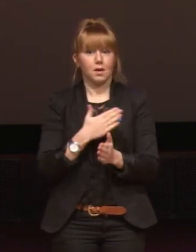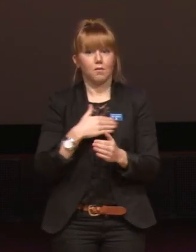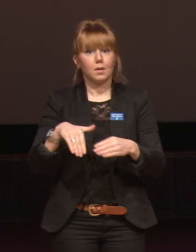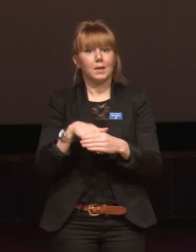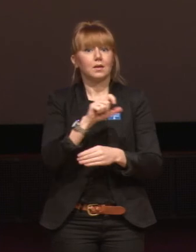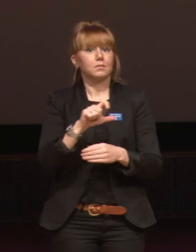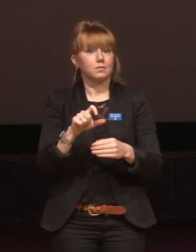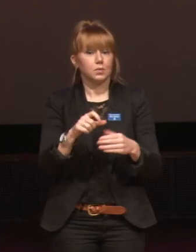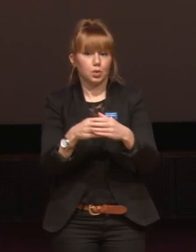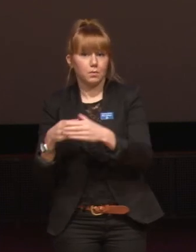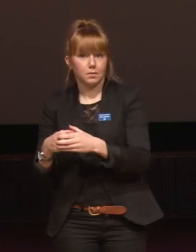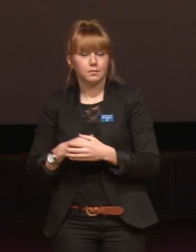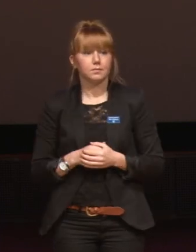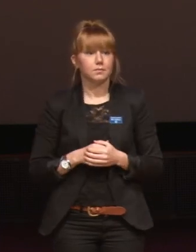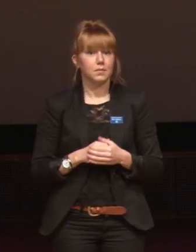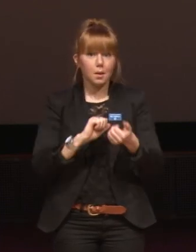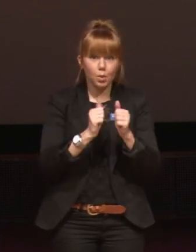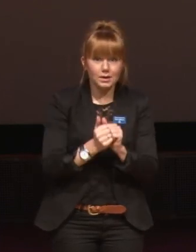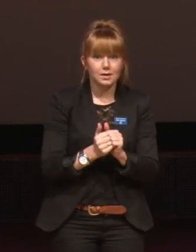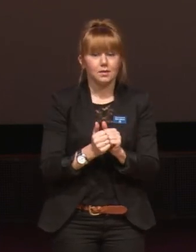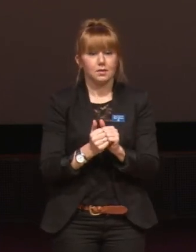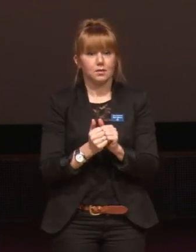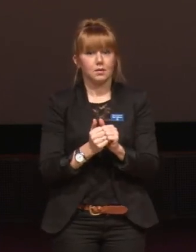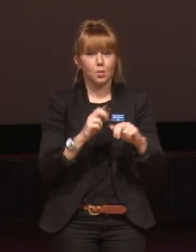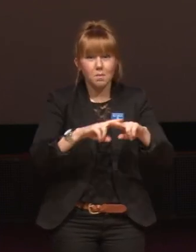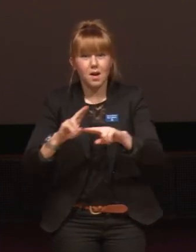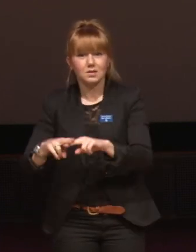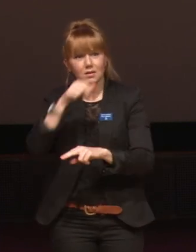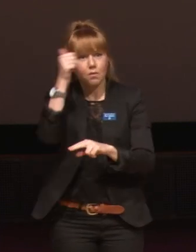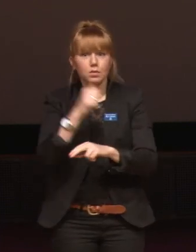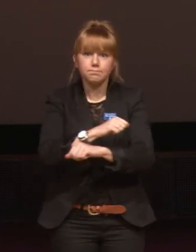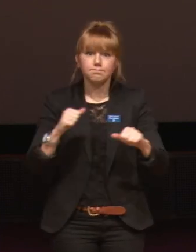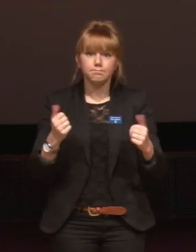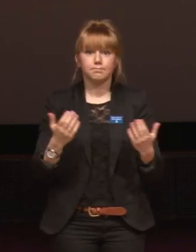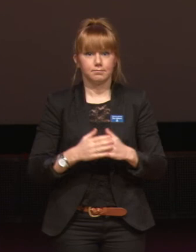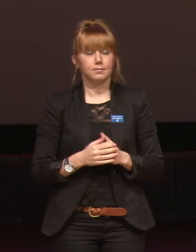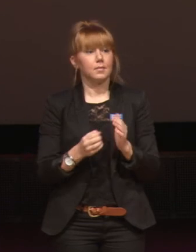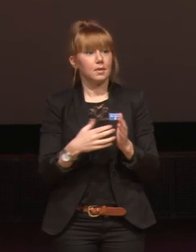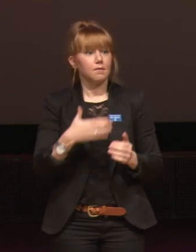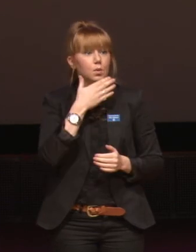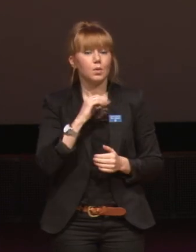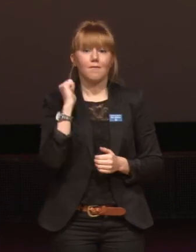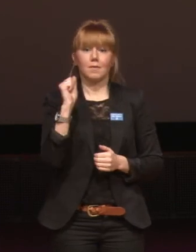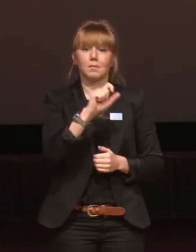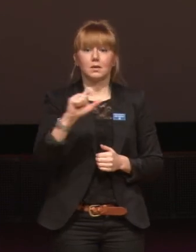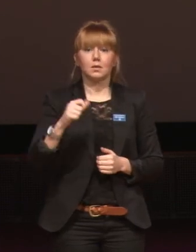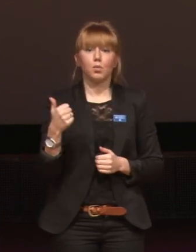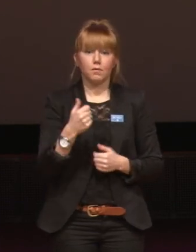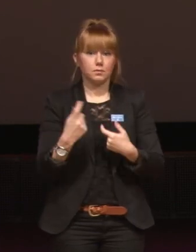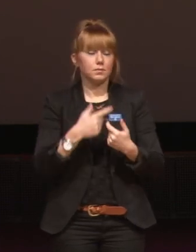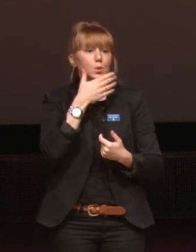medlemsgrupper. För politik och dess rum är svåra. Och det är just därför som unga feminister behövs som